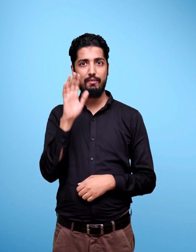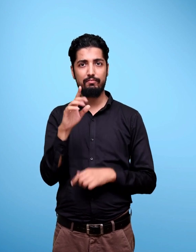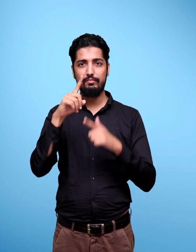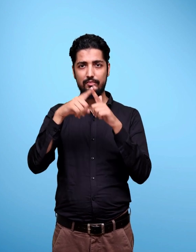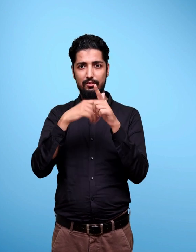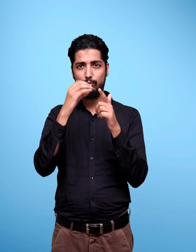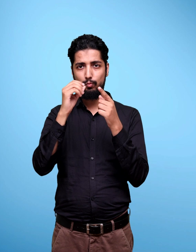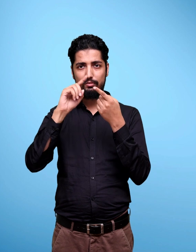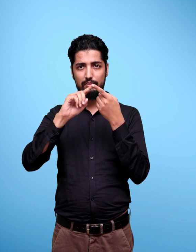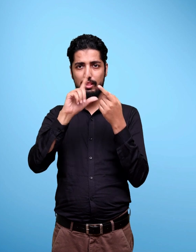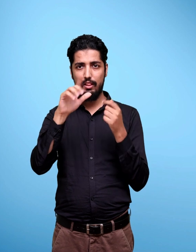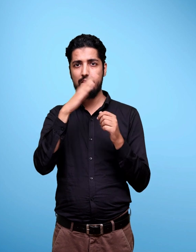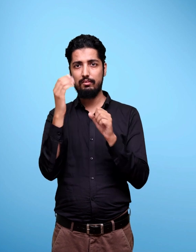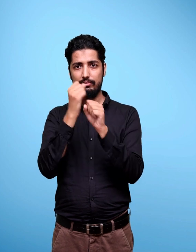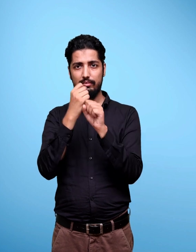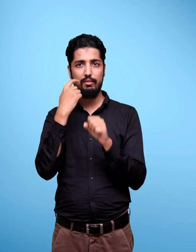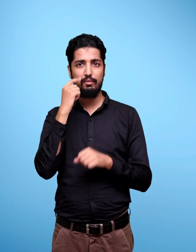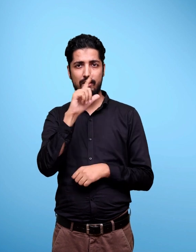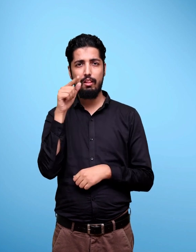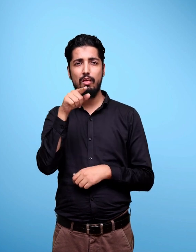And Joel Gill